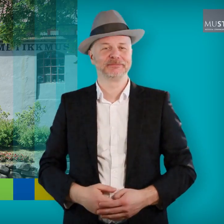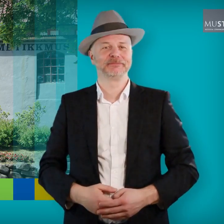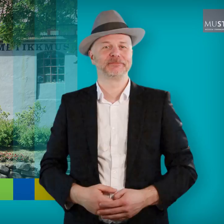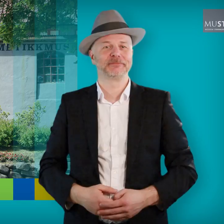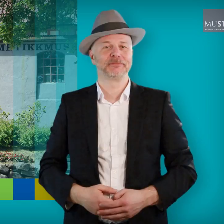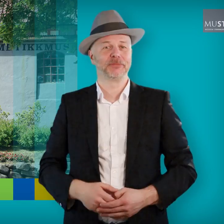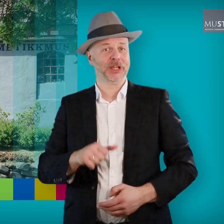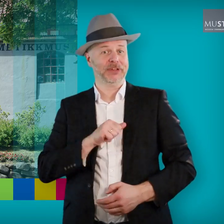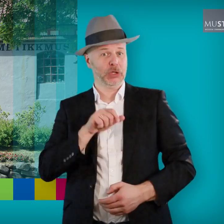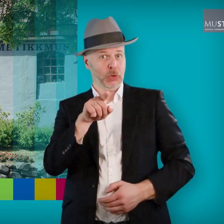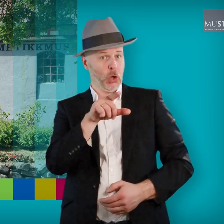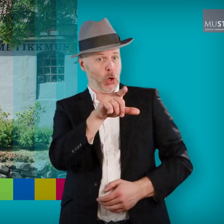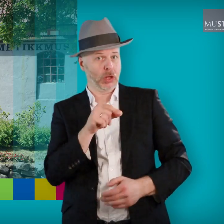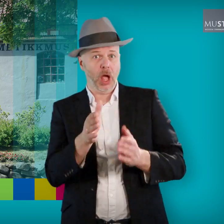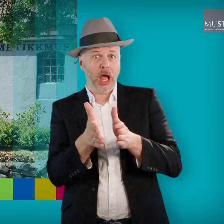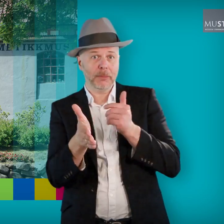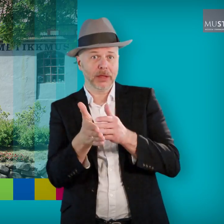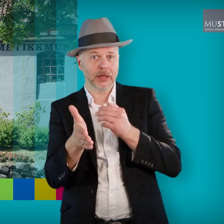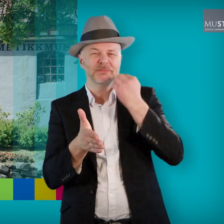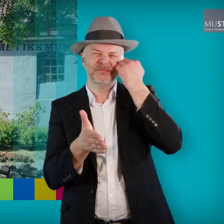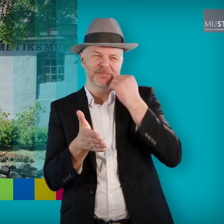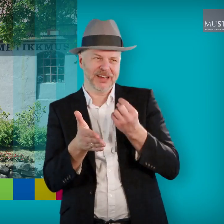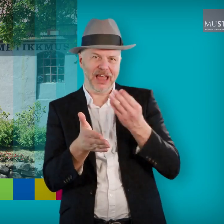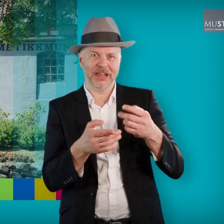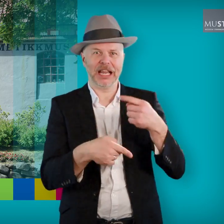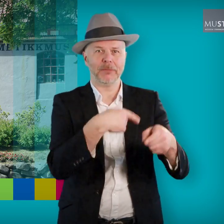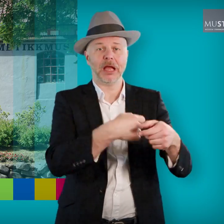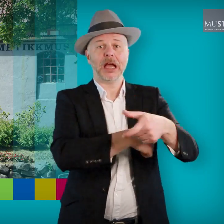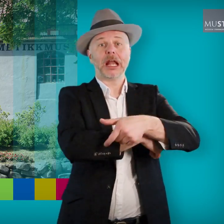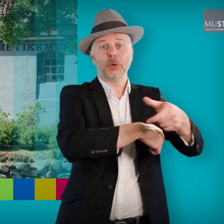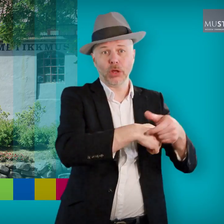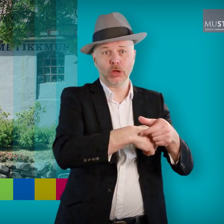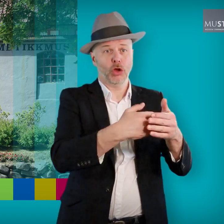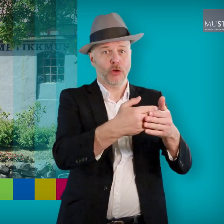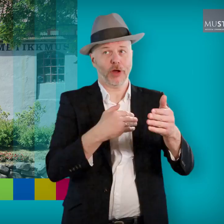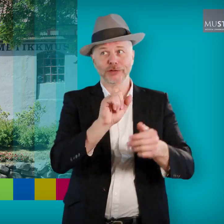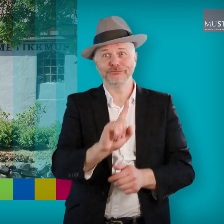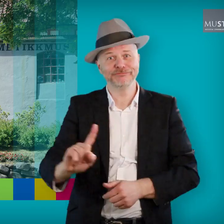Dersom du har lånt en iPad, vennligst lever denne tilbake i resepsjonen før du går opp.